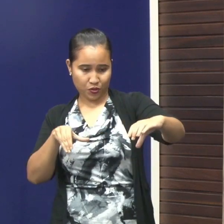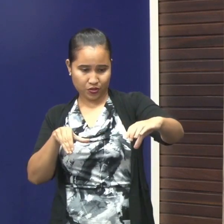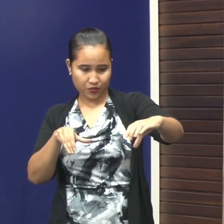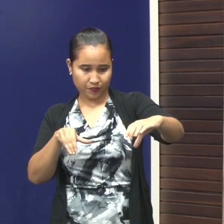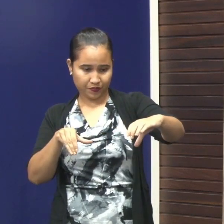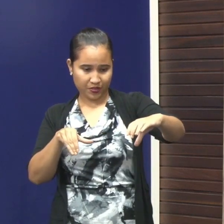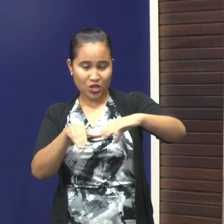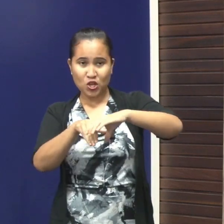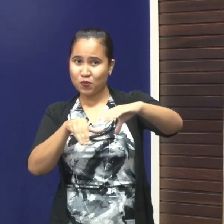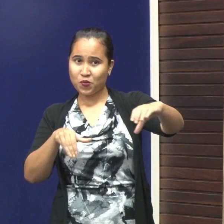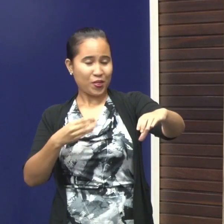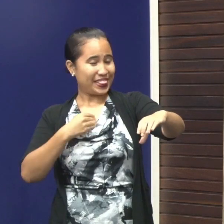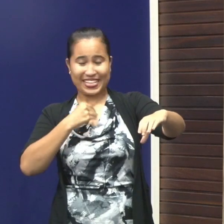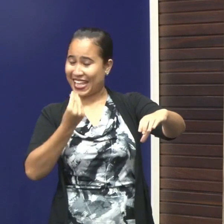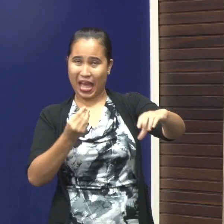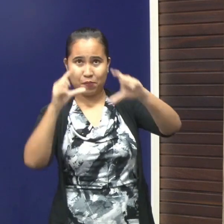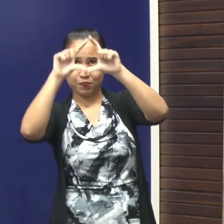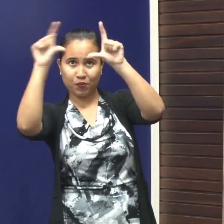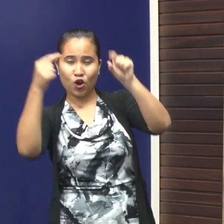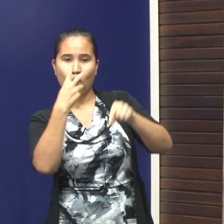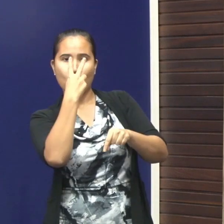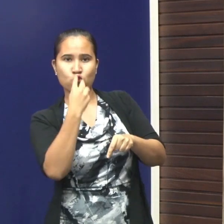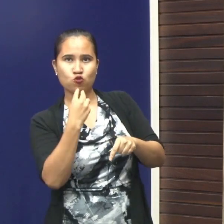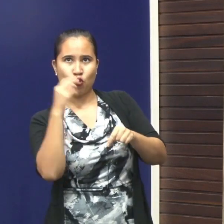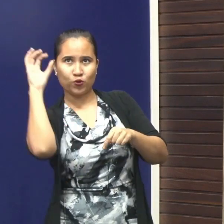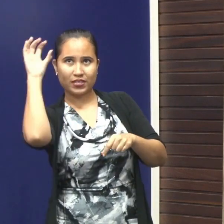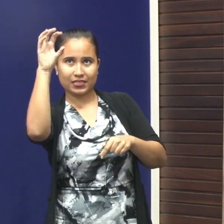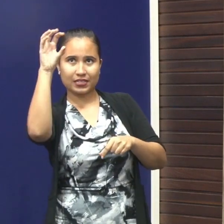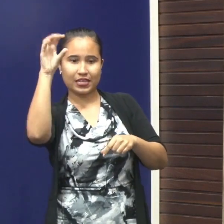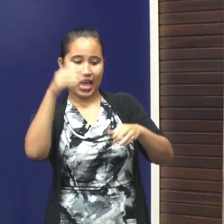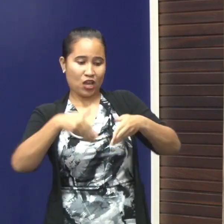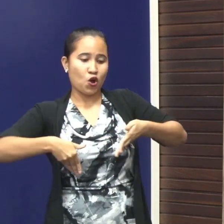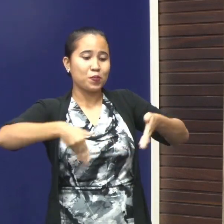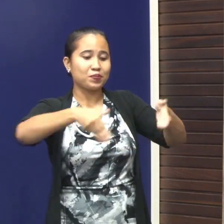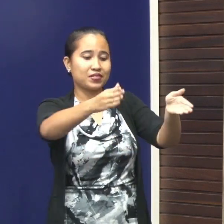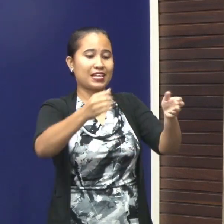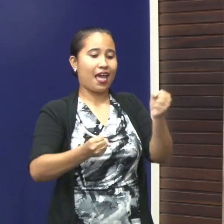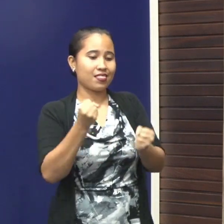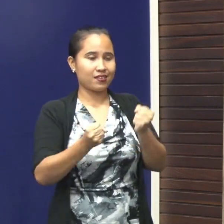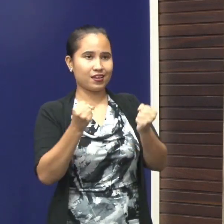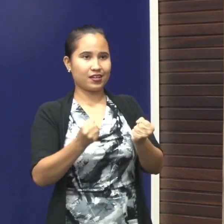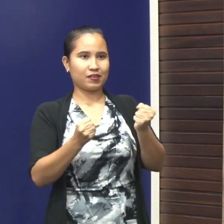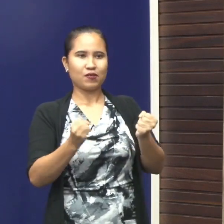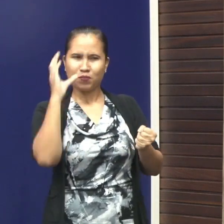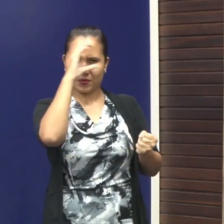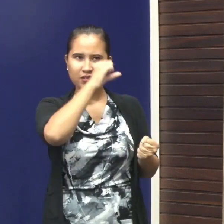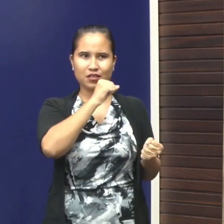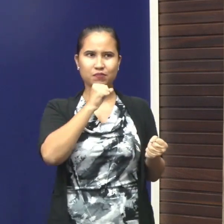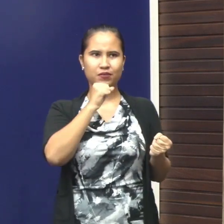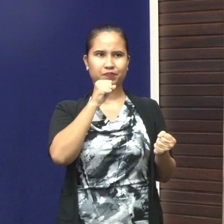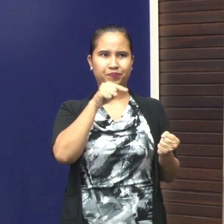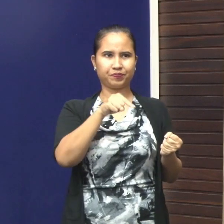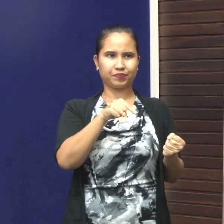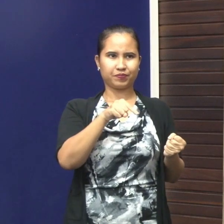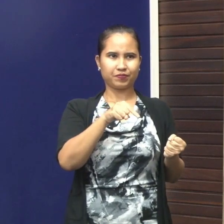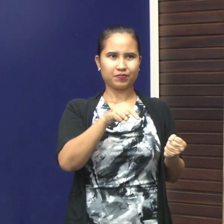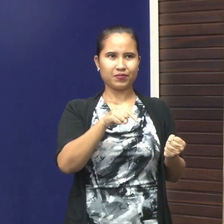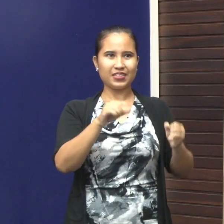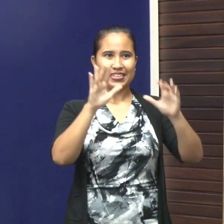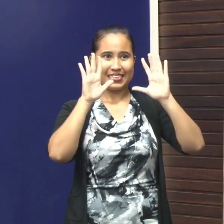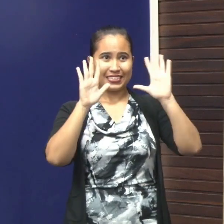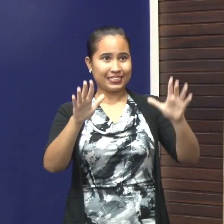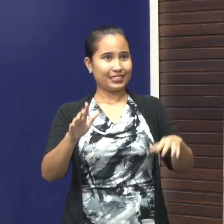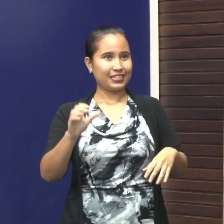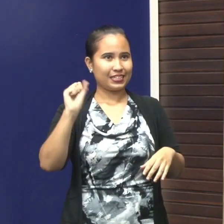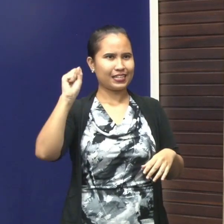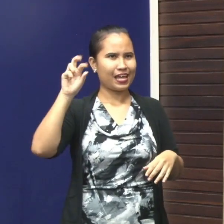de illegale bussen, die dat niet hebben en op straat zich begeven en we hebben begrepen dat ze 10 SRD